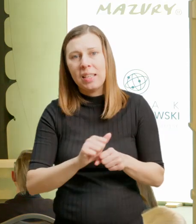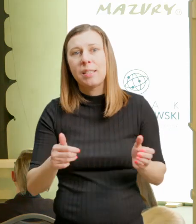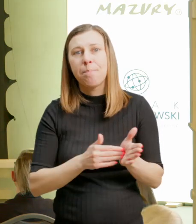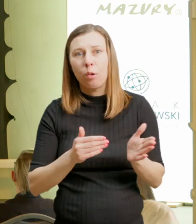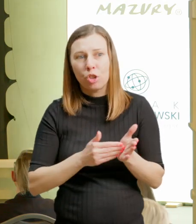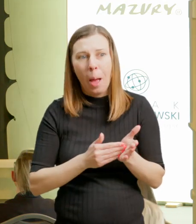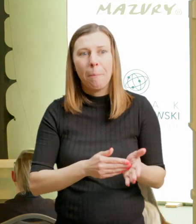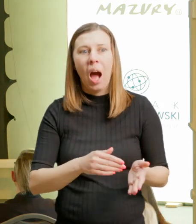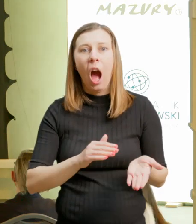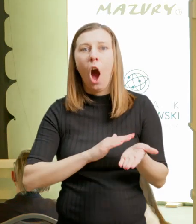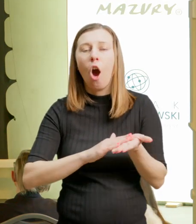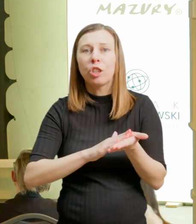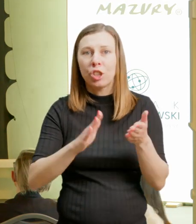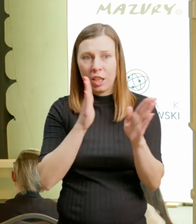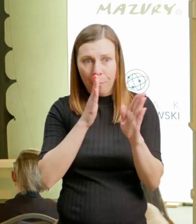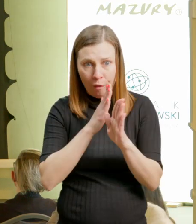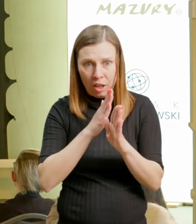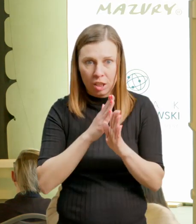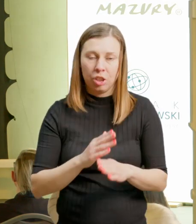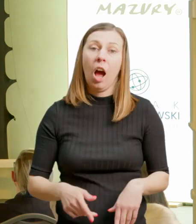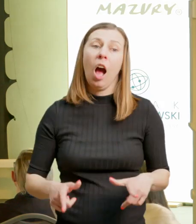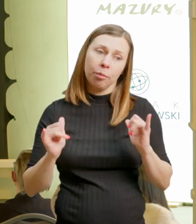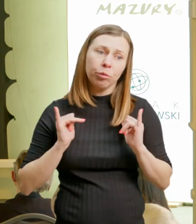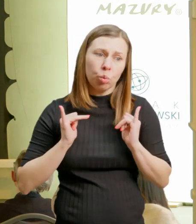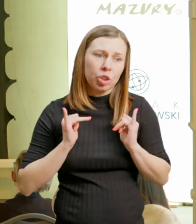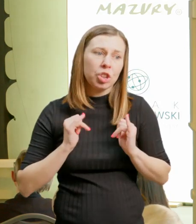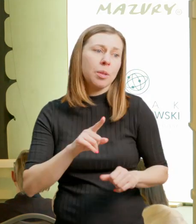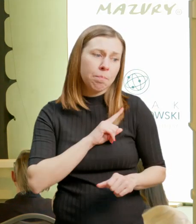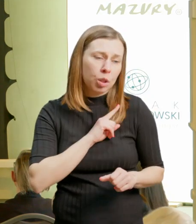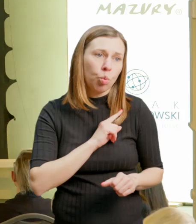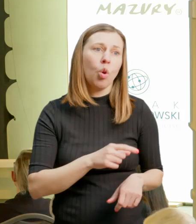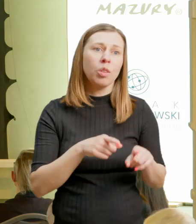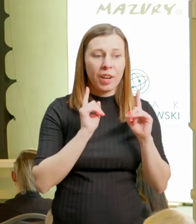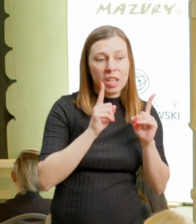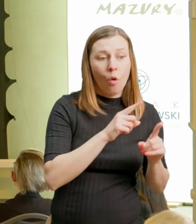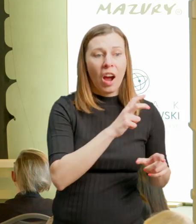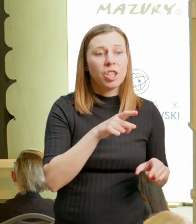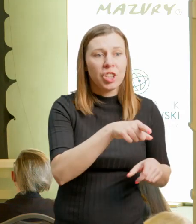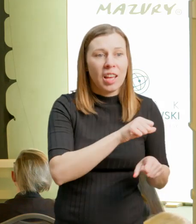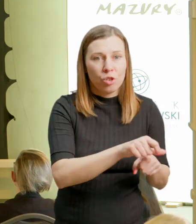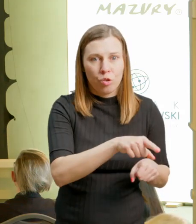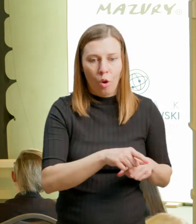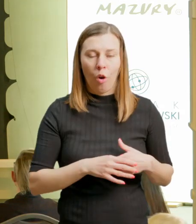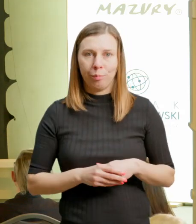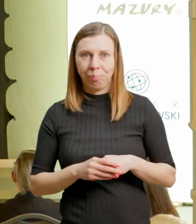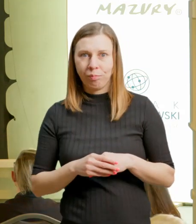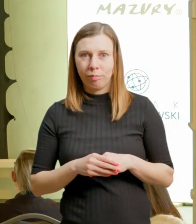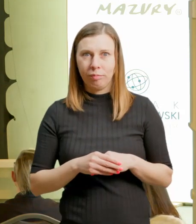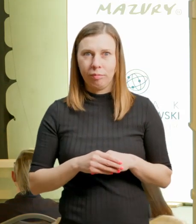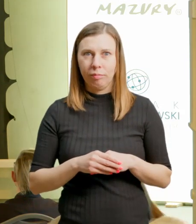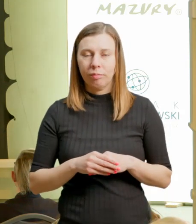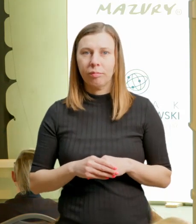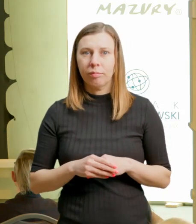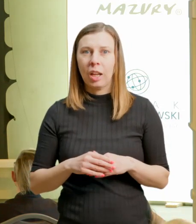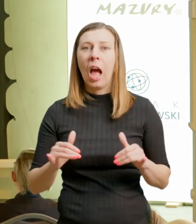turystyka zrównoważona to nie jest trend, bo to się już dzieje, to się rozwija i bardzo dobrze, ale w tej turystyce